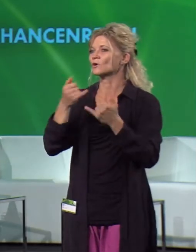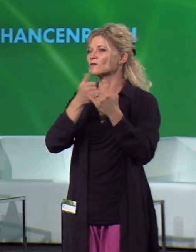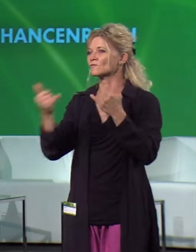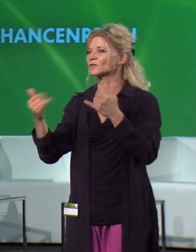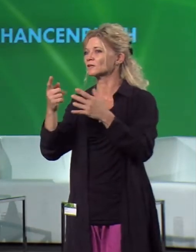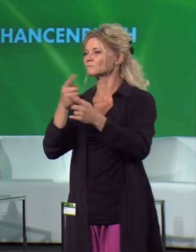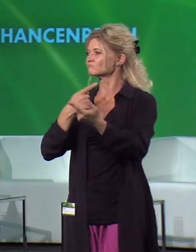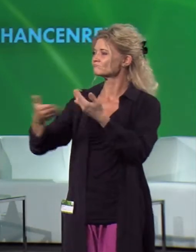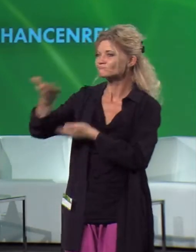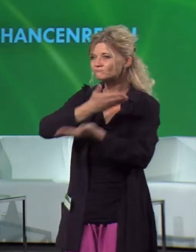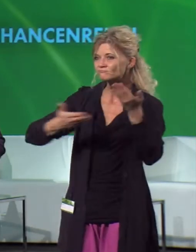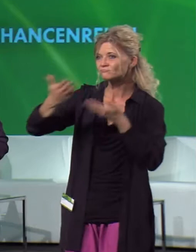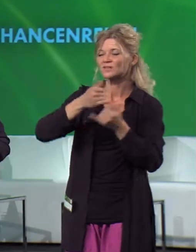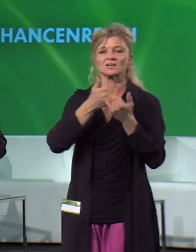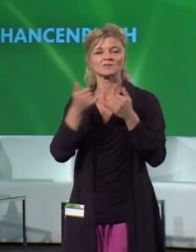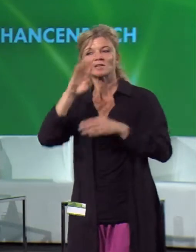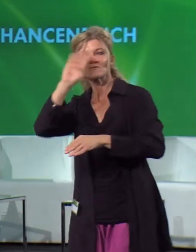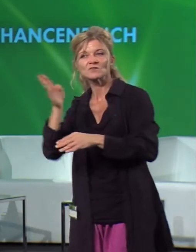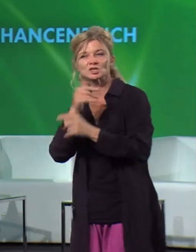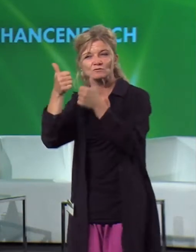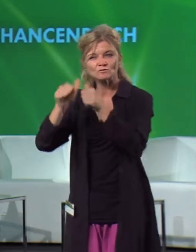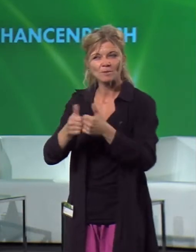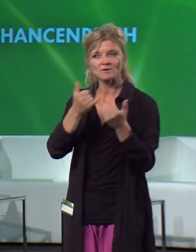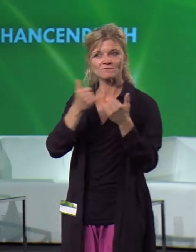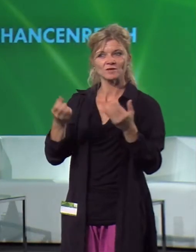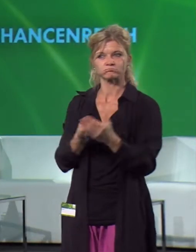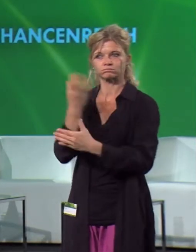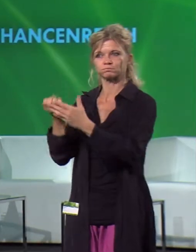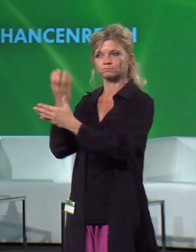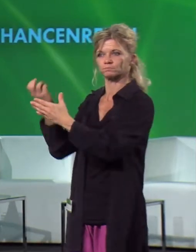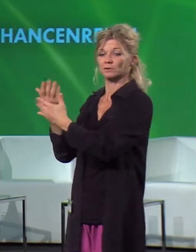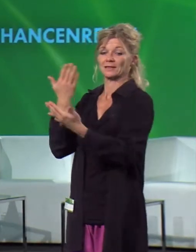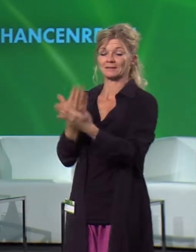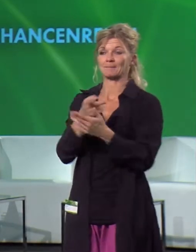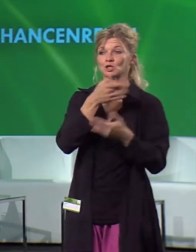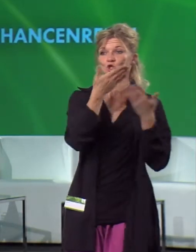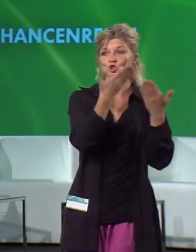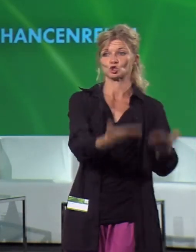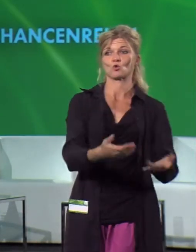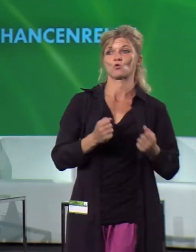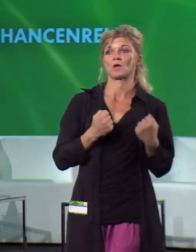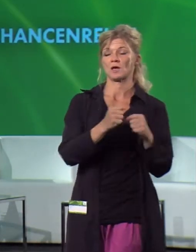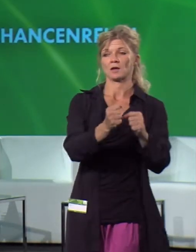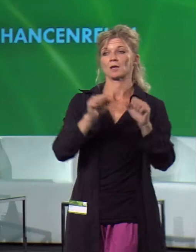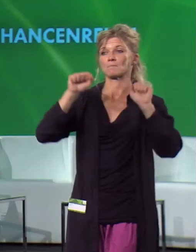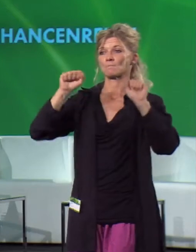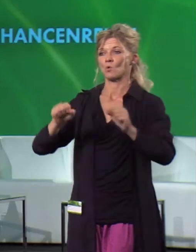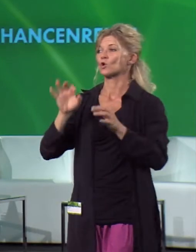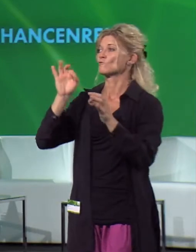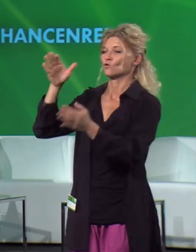Wirtschaftsformen sich herausbilden, um diese jeweilige Energie verfügbar zu machen für den Energieverbrauch.